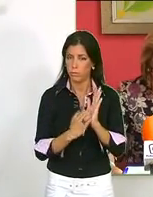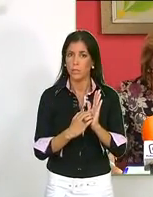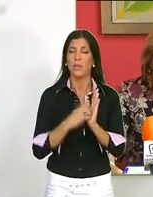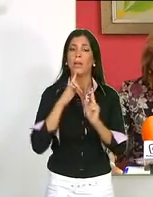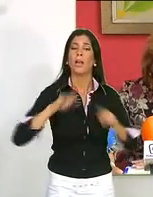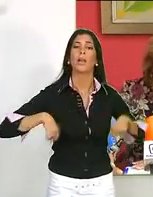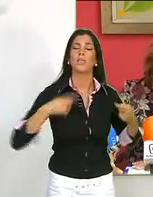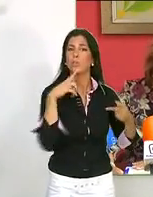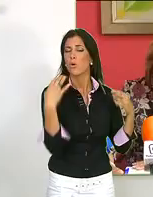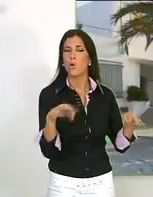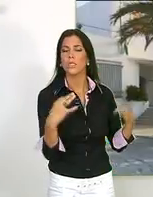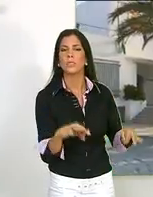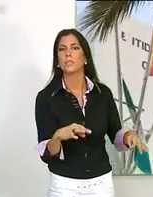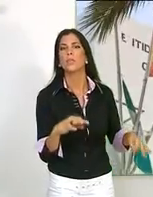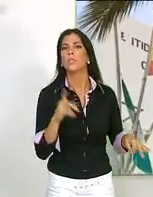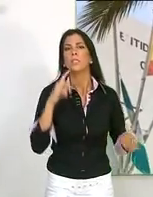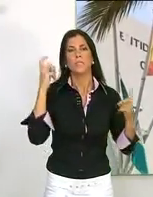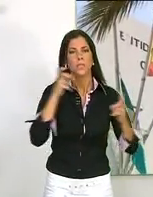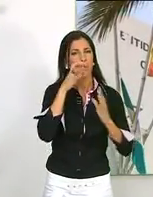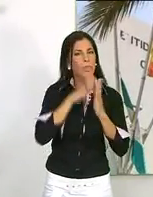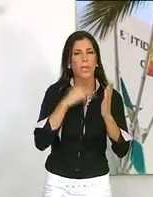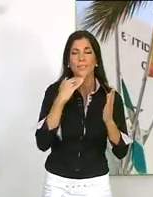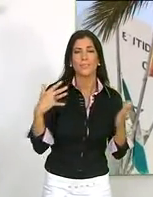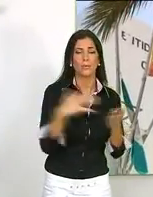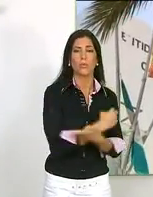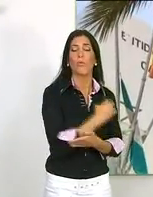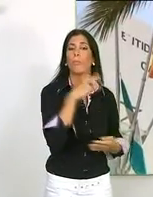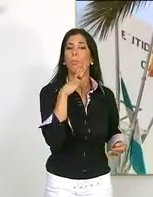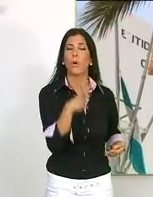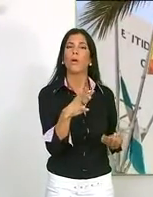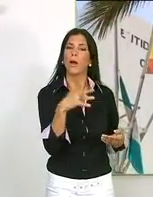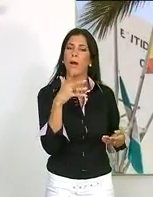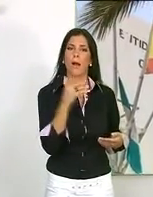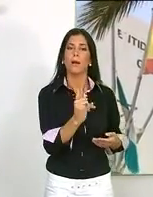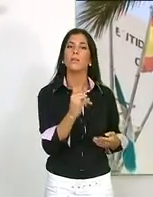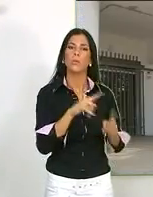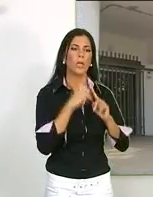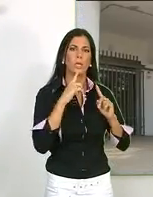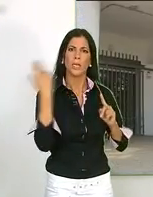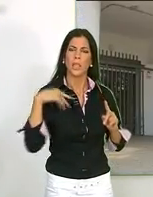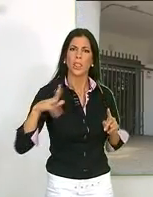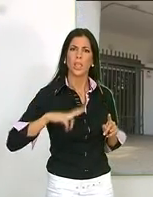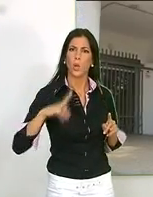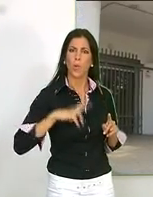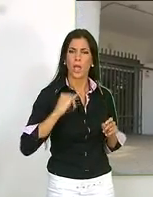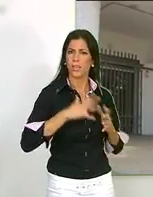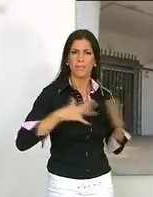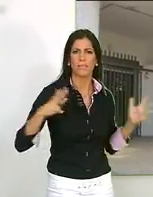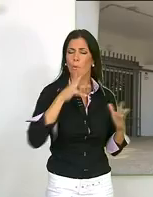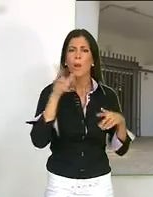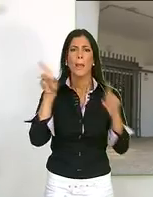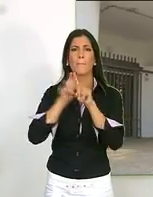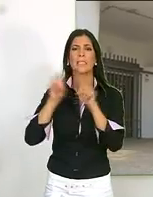los trabajadores en un 20%. En gastos corrientes se ha intentado reducir todo teniendo en cuenta además que